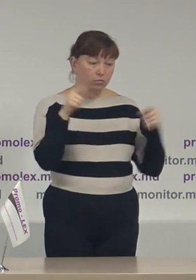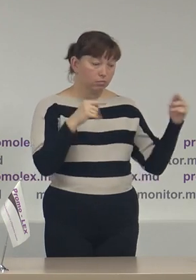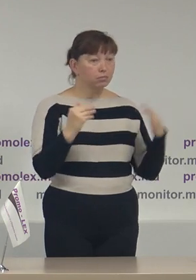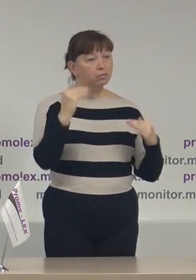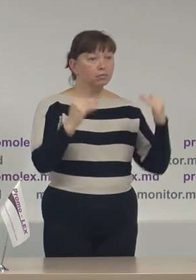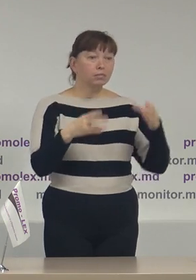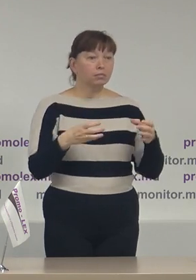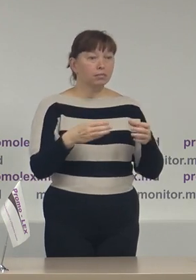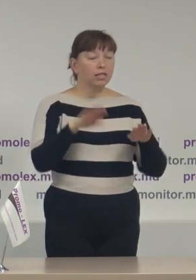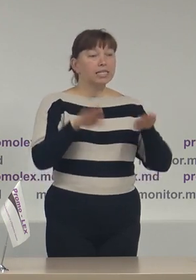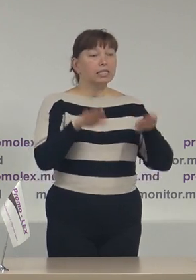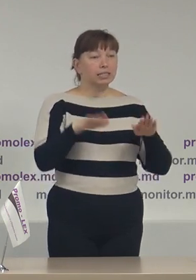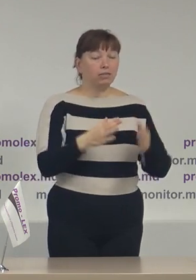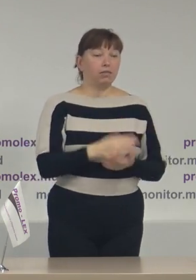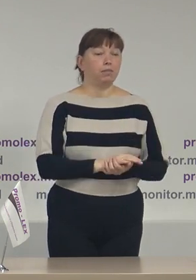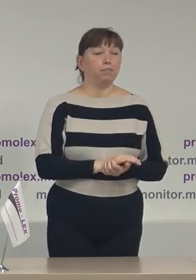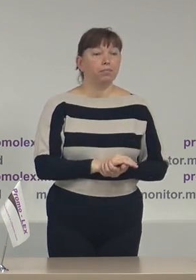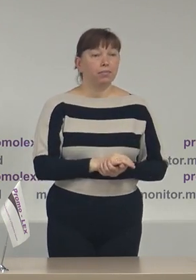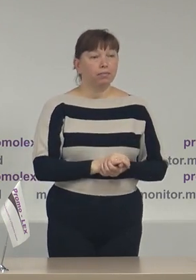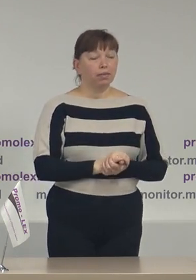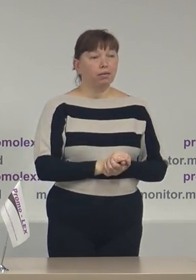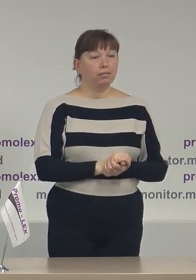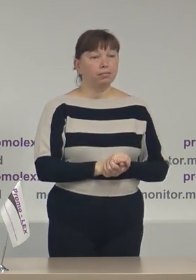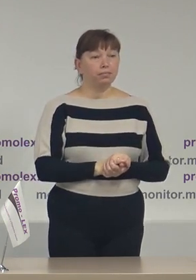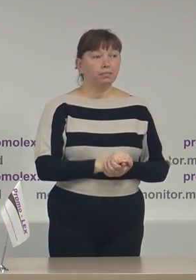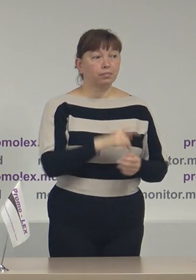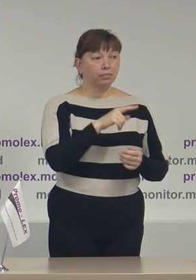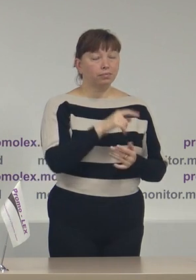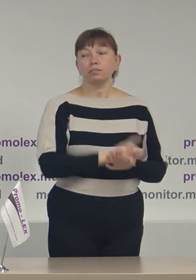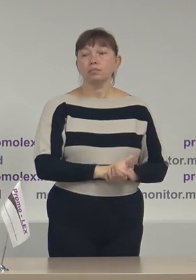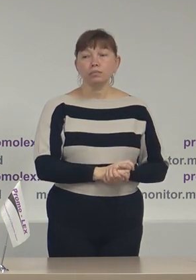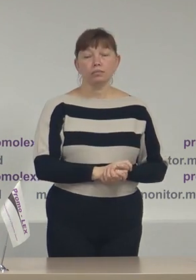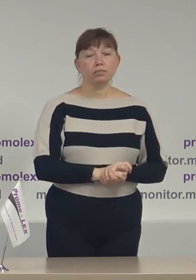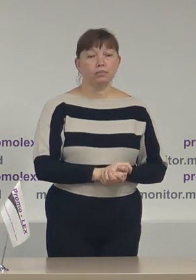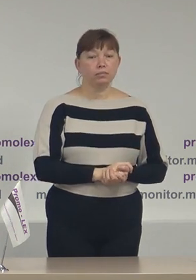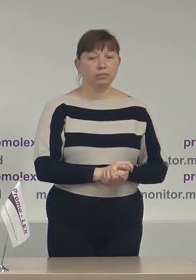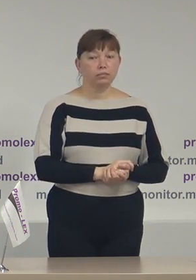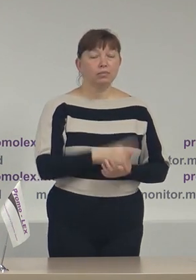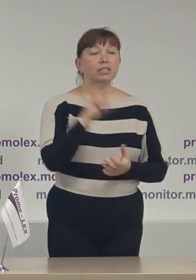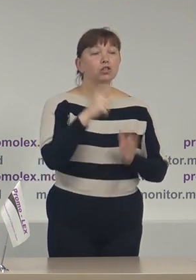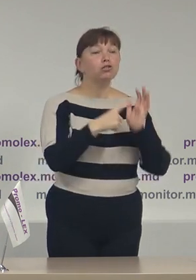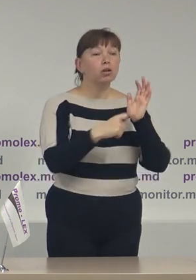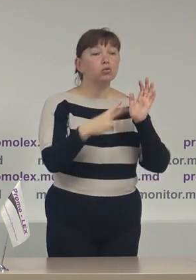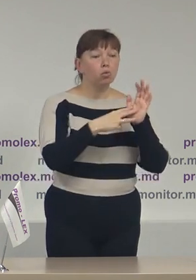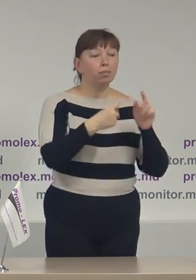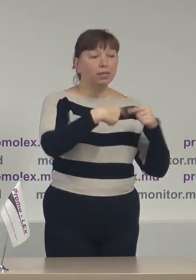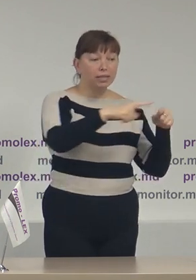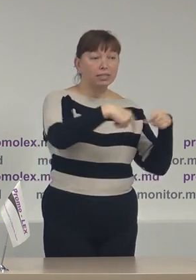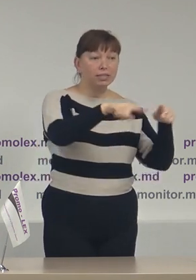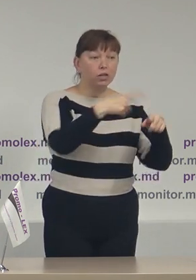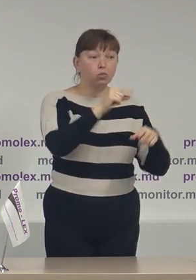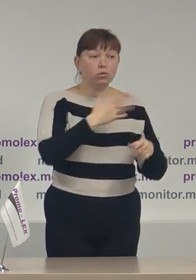colectate inclusiv de observatorii noștri, direct din fiecare secție de votare din cele 608, unde vom avea